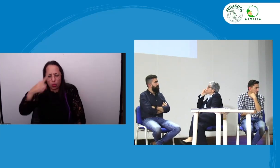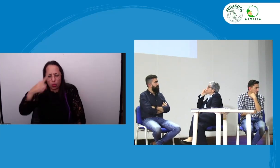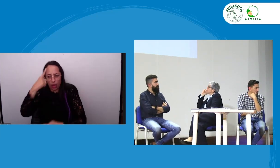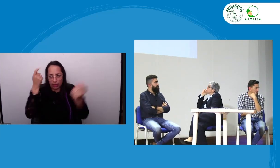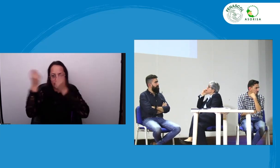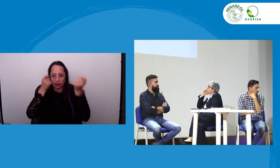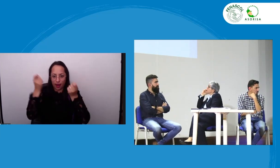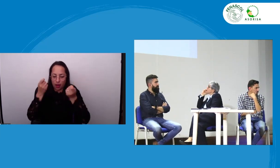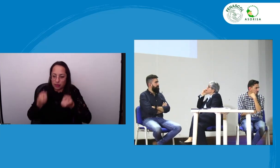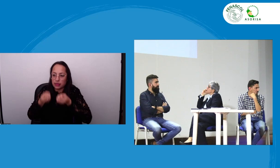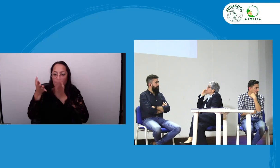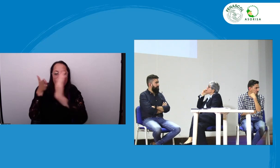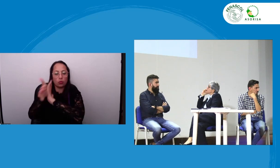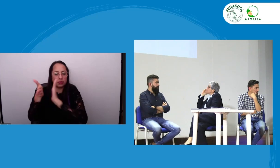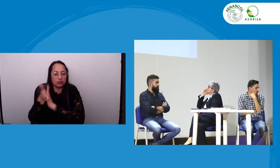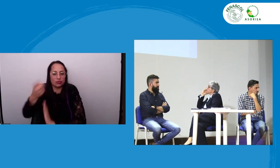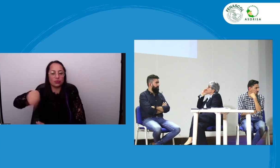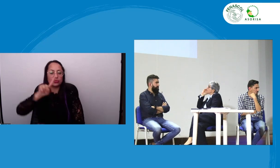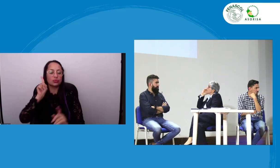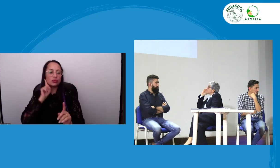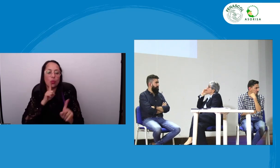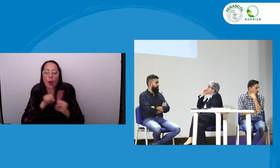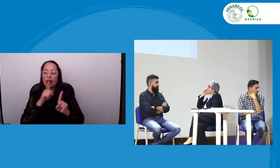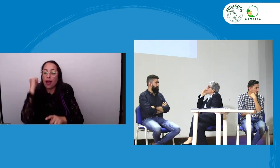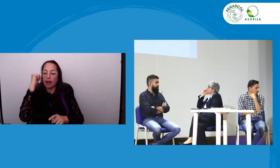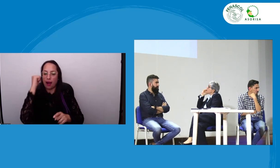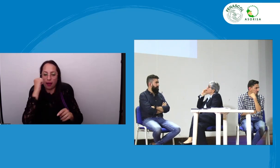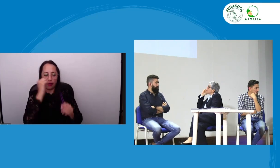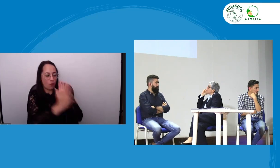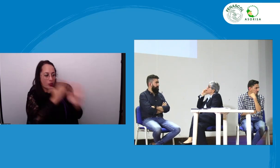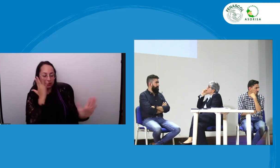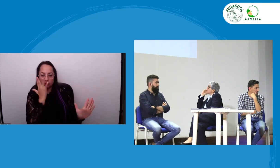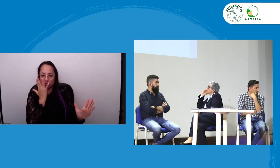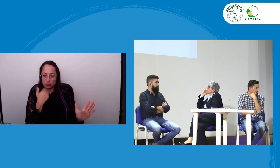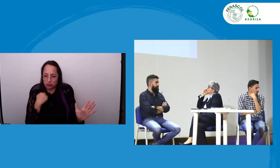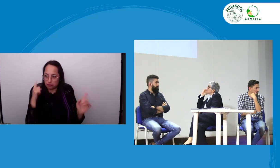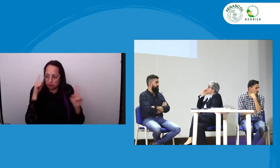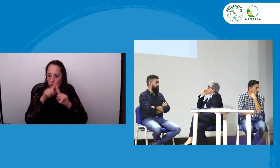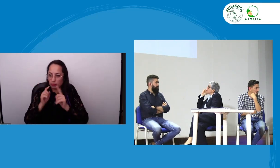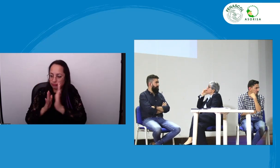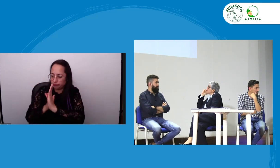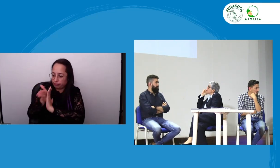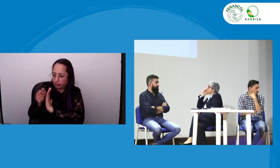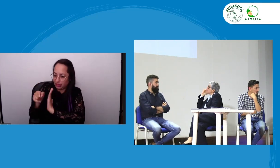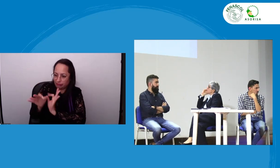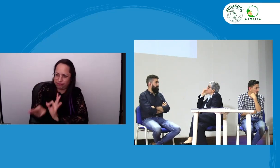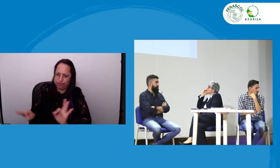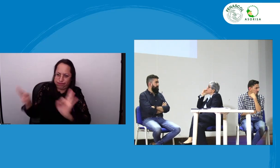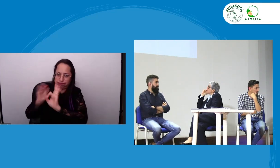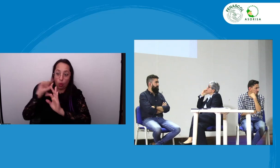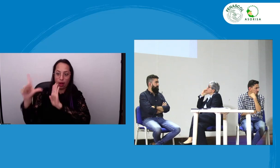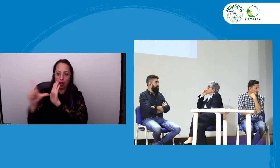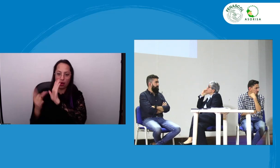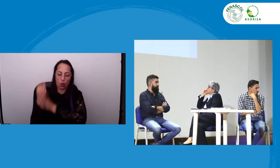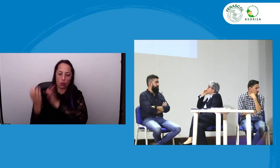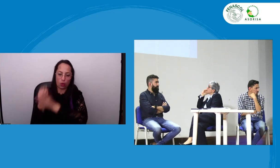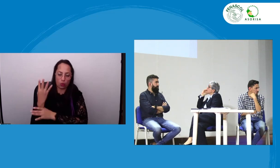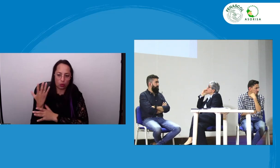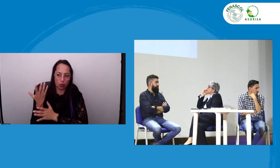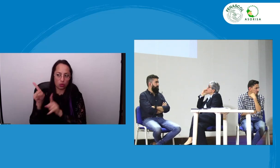implicaciones sobre la profundidad de esto y tampoco sabemos sobre las estrategias y la información esto es algo que creo yo que